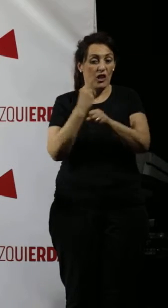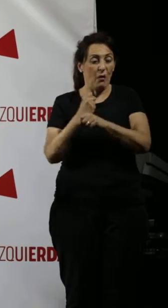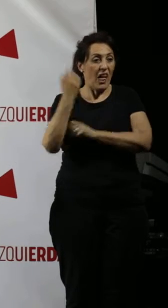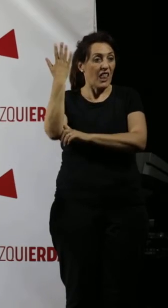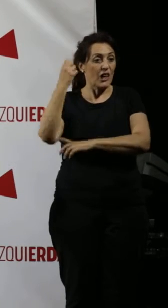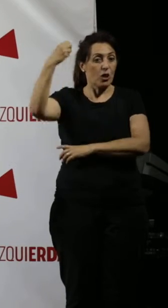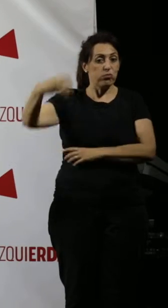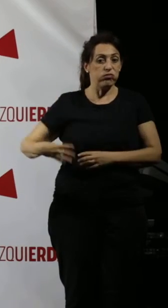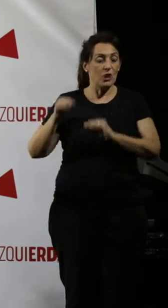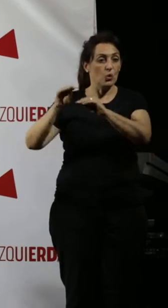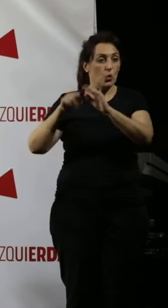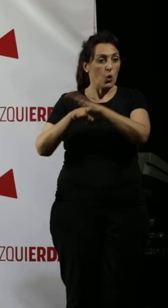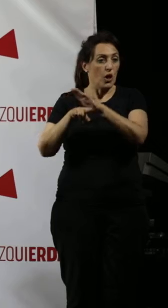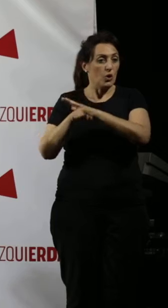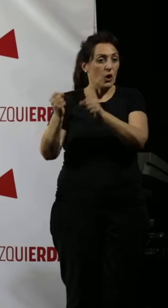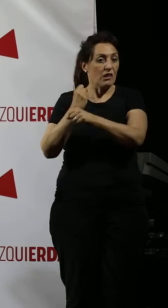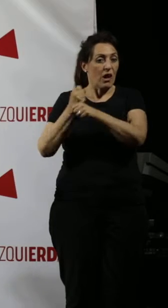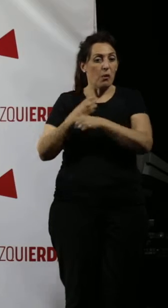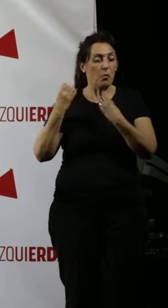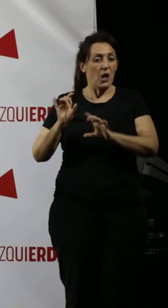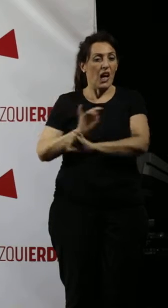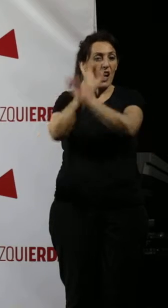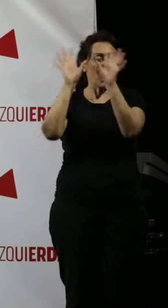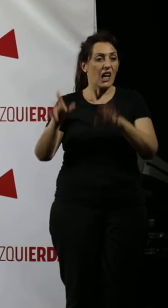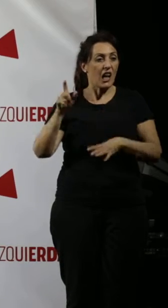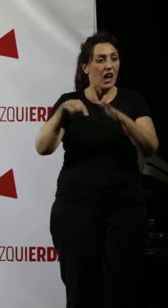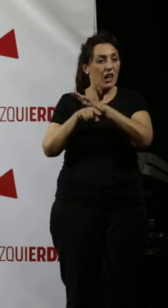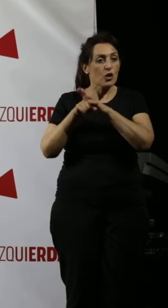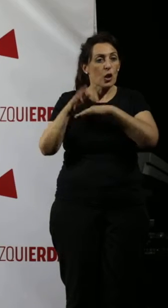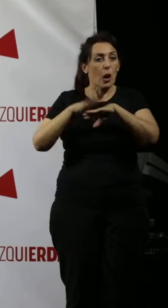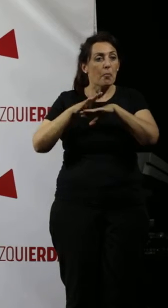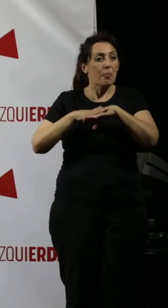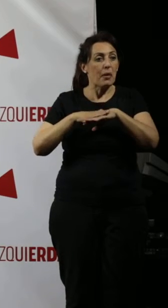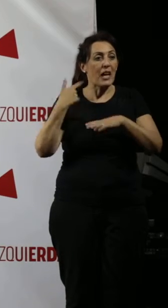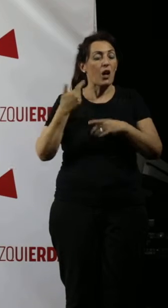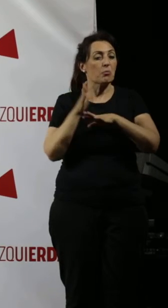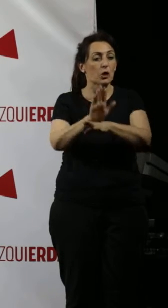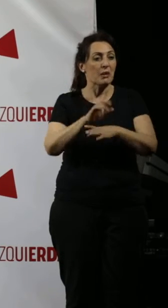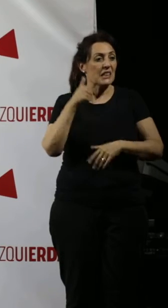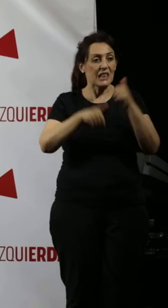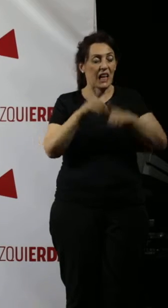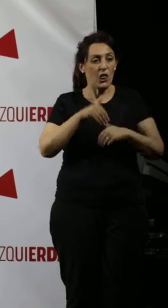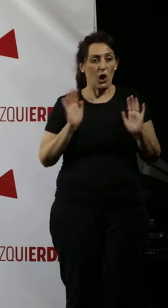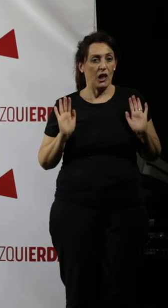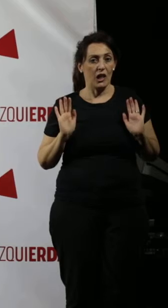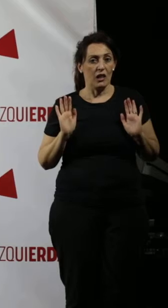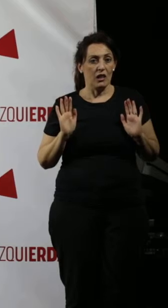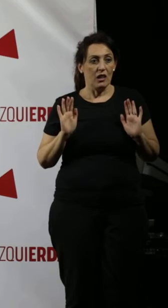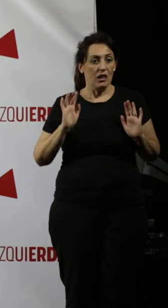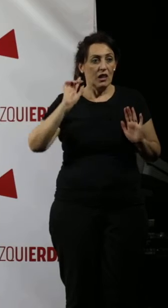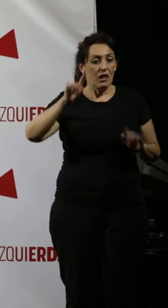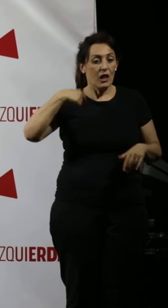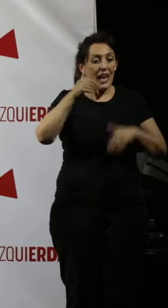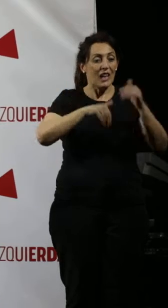Trabajan y gestionan, pero lo tienen claro, ¿eh? Trabajan y gestionan para los que no se presentan a las elecciones. Esos que al día